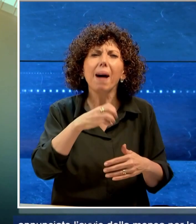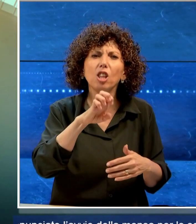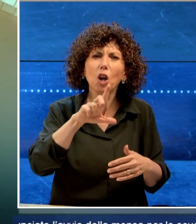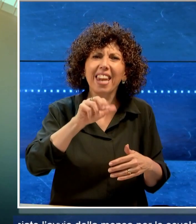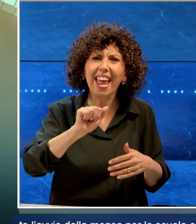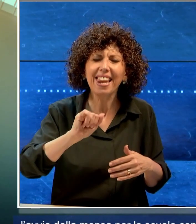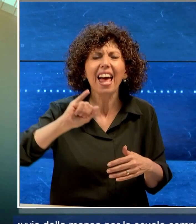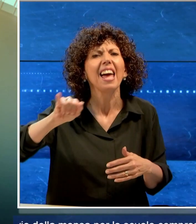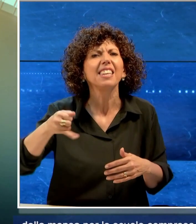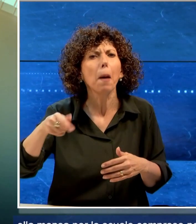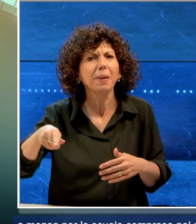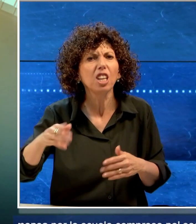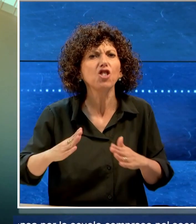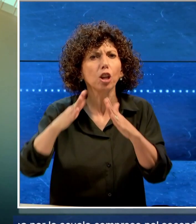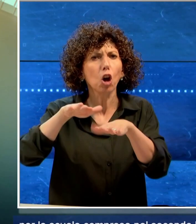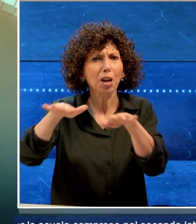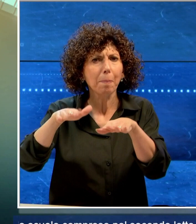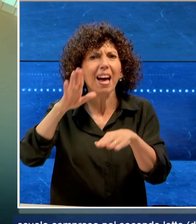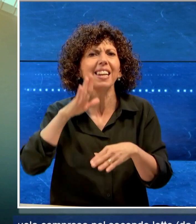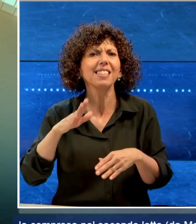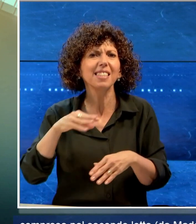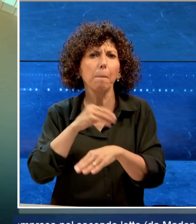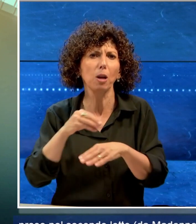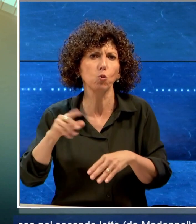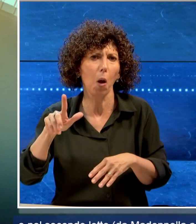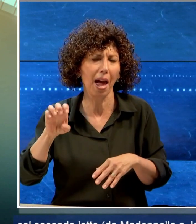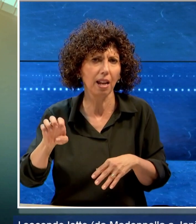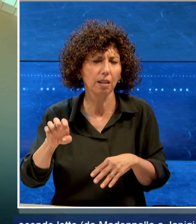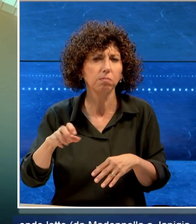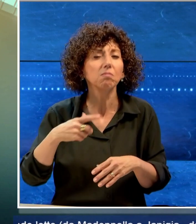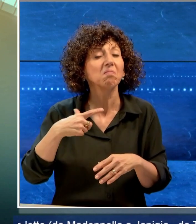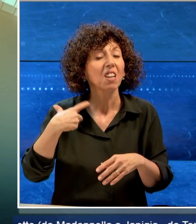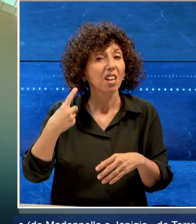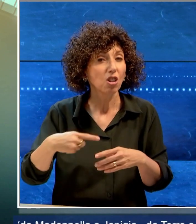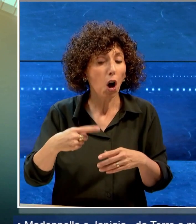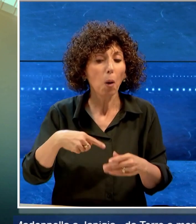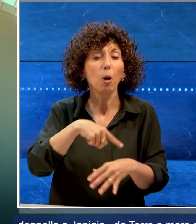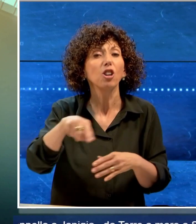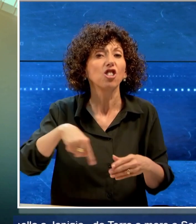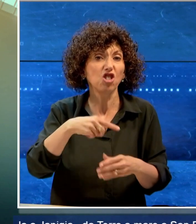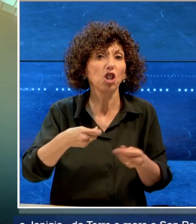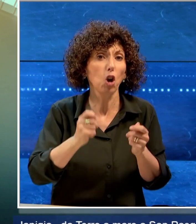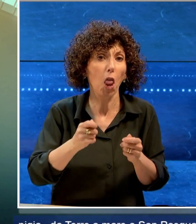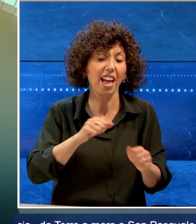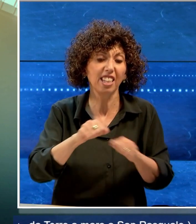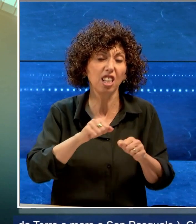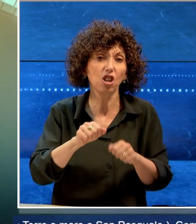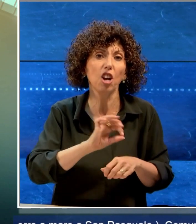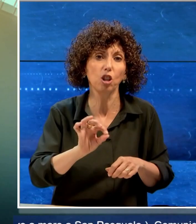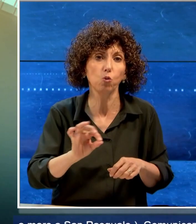Iapigia, da Torriammare a San Pasquale. Comunicazione a hanno fatto seguito le circolari di molti dirigenti